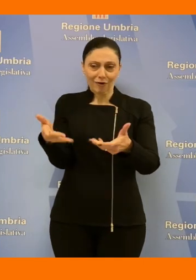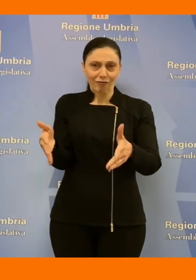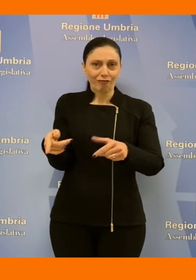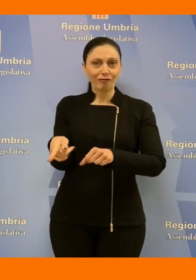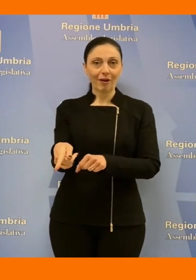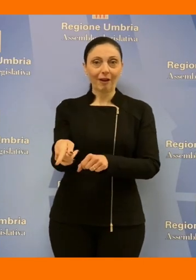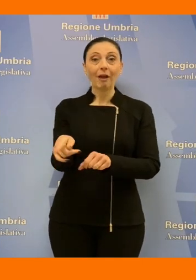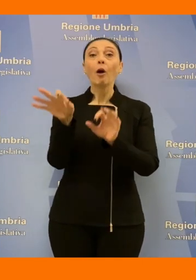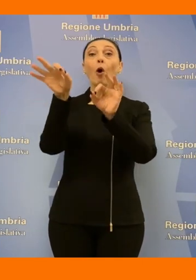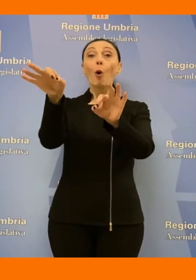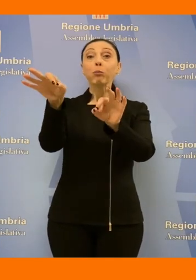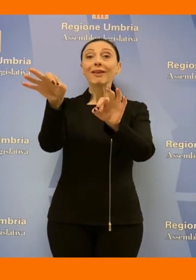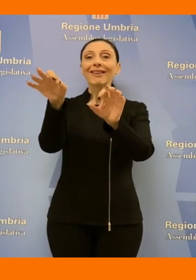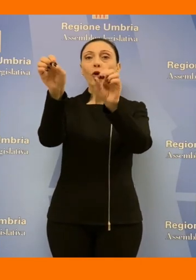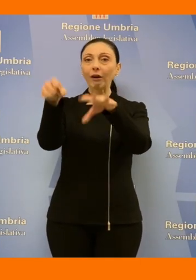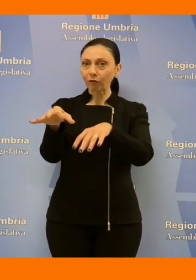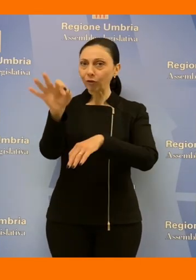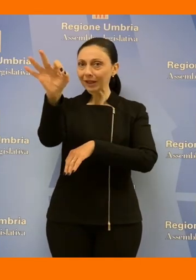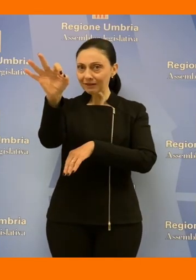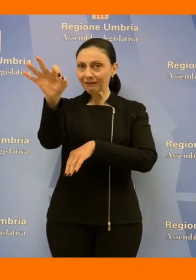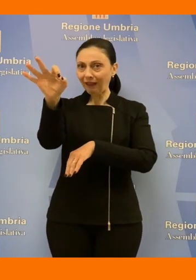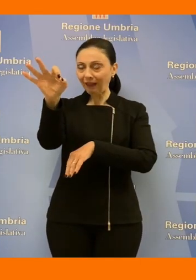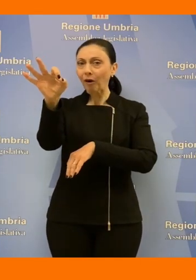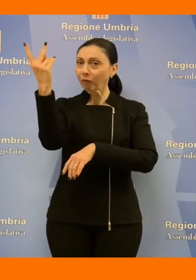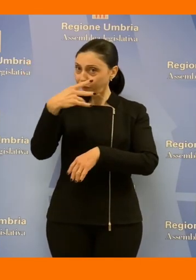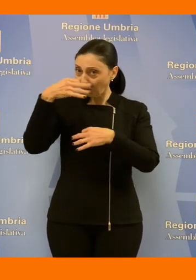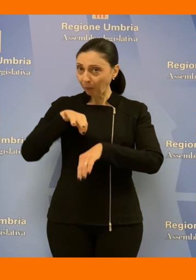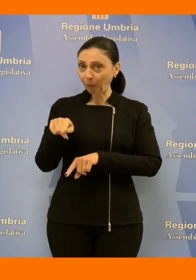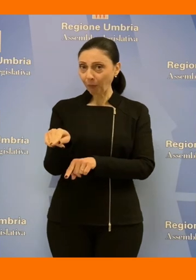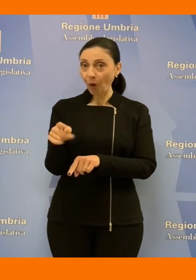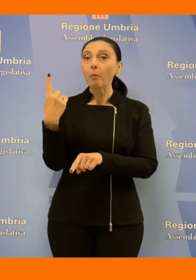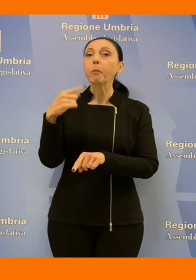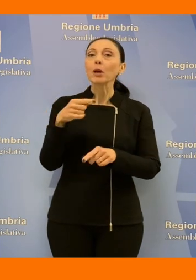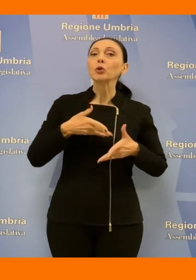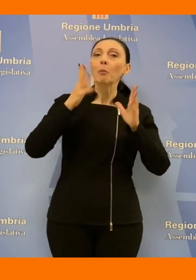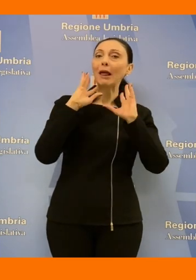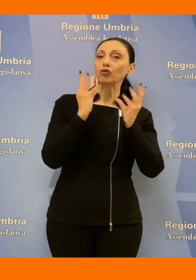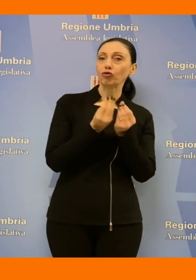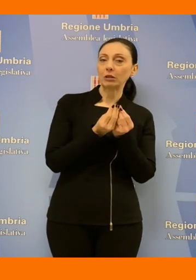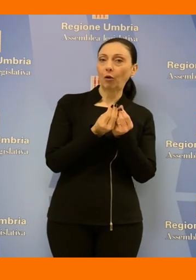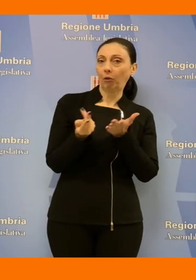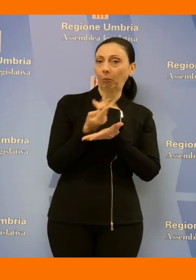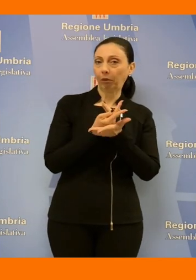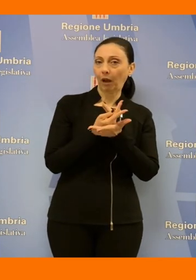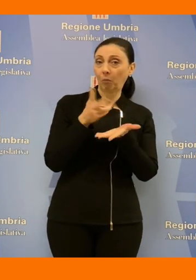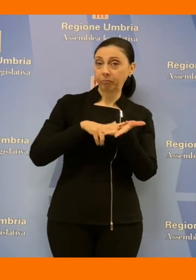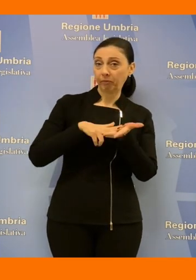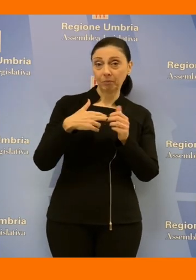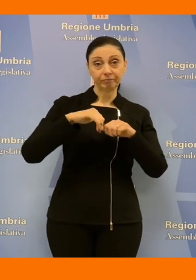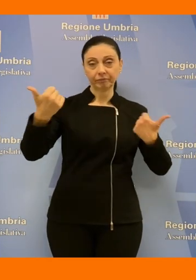zero è reale quindi il piano approvato dall'aula di Palazzo Cesaroni va controcorrente C'è da una parte un